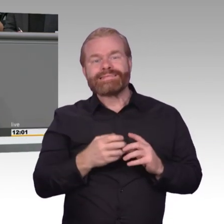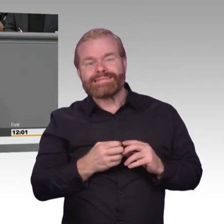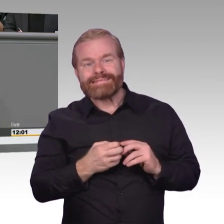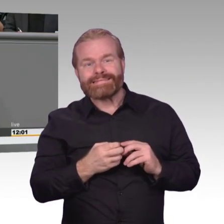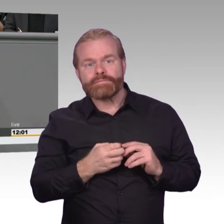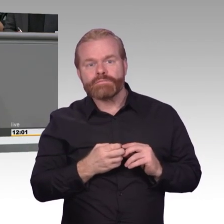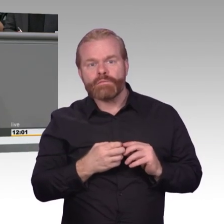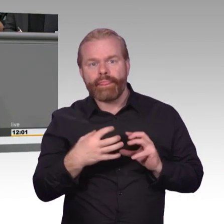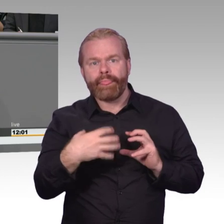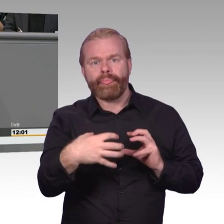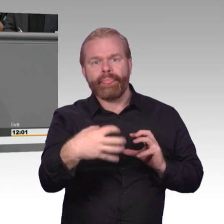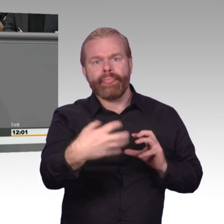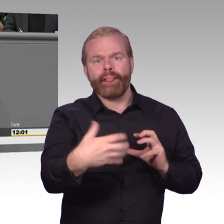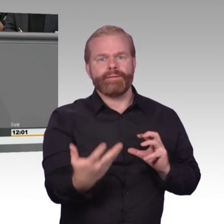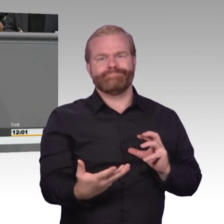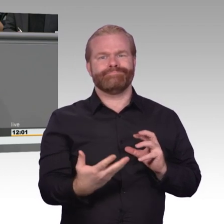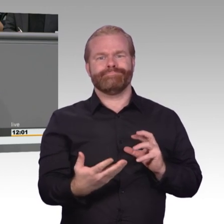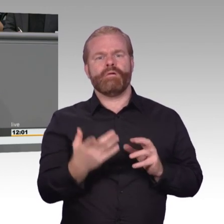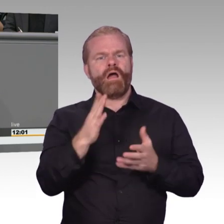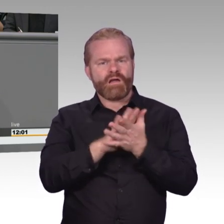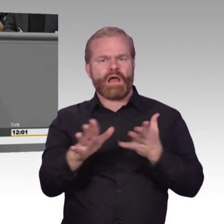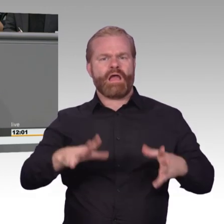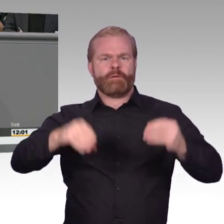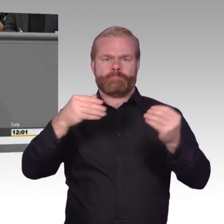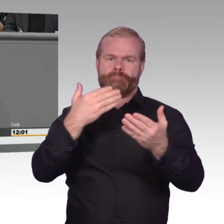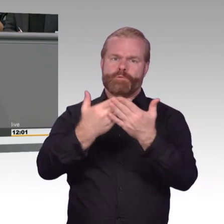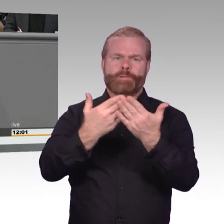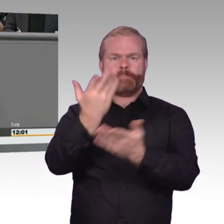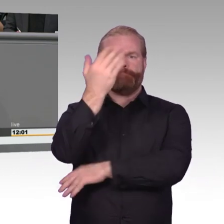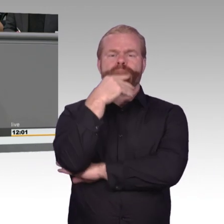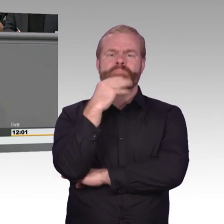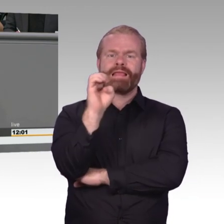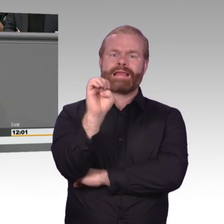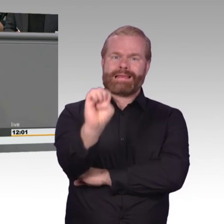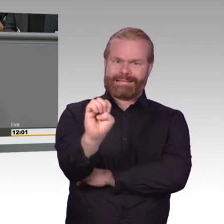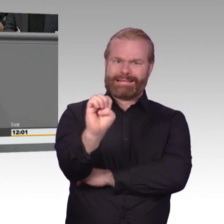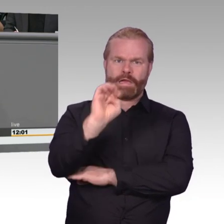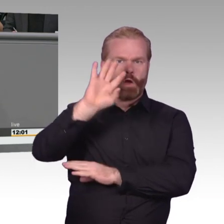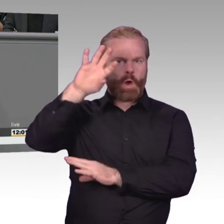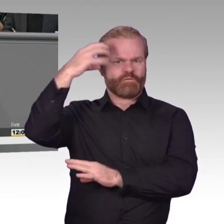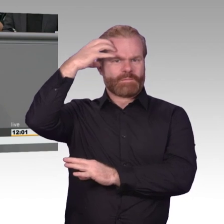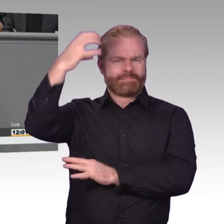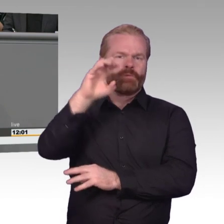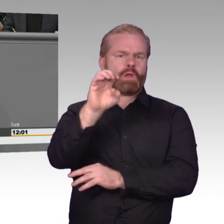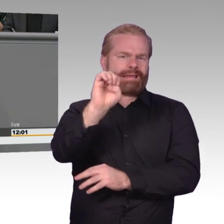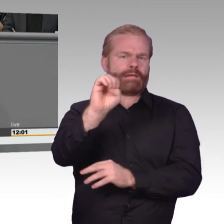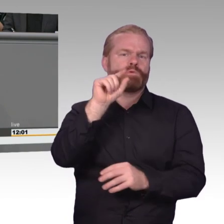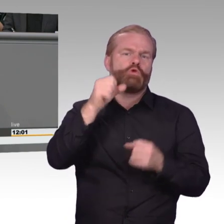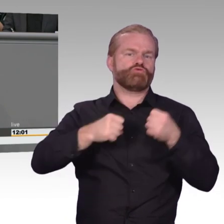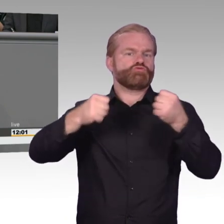alten Bericht der Internet-Enquete-Kommission. Aber wie Konstantin von Notz ja schon gesagt hat, in unserem grünen Antrag vom